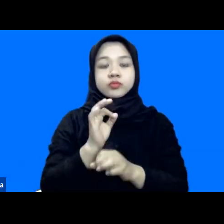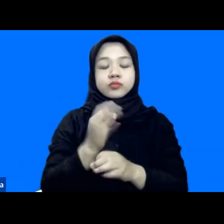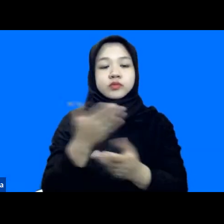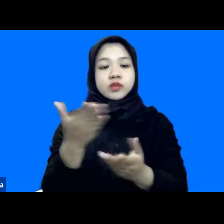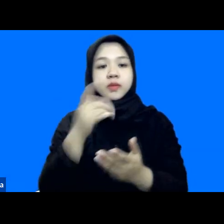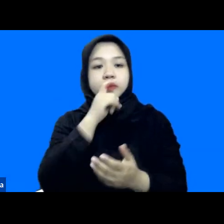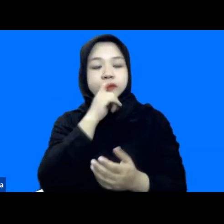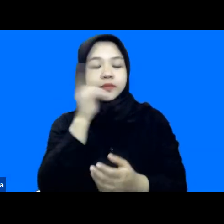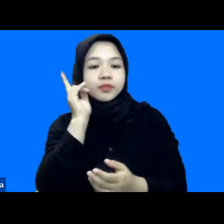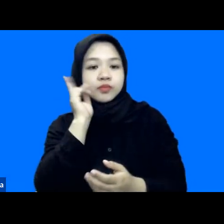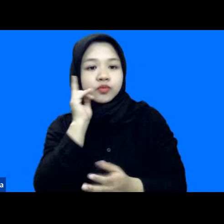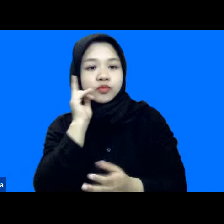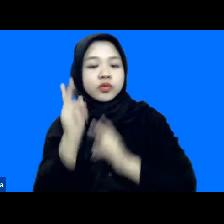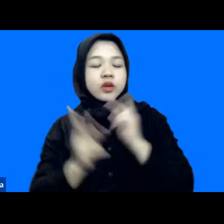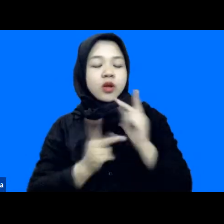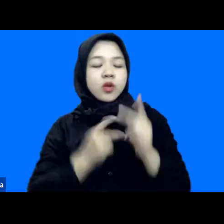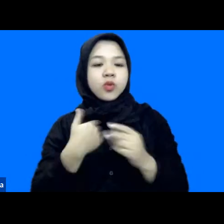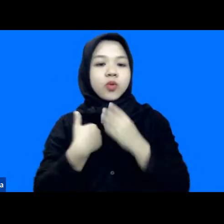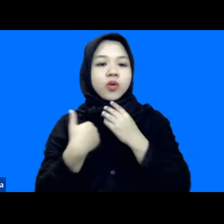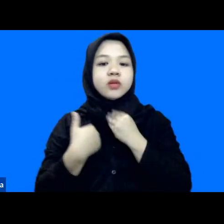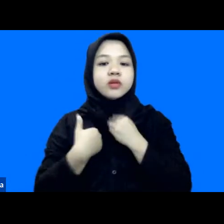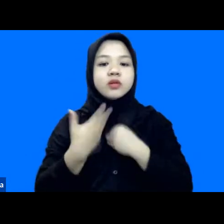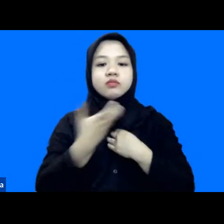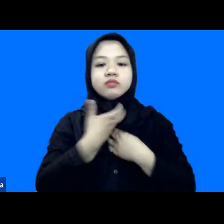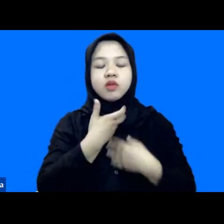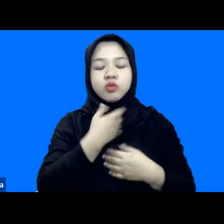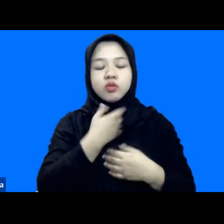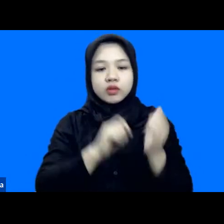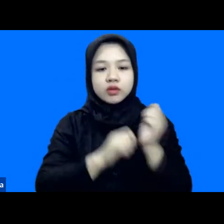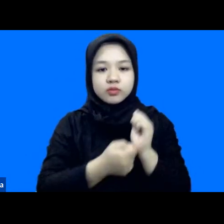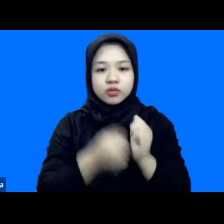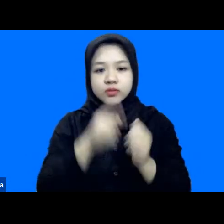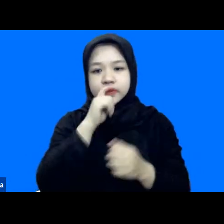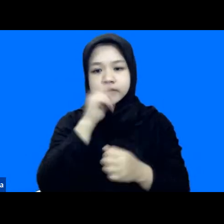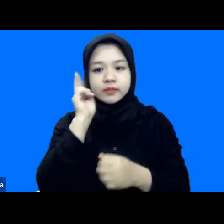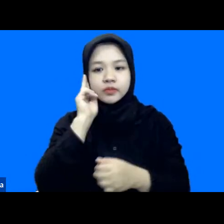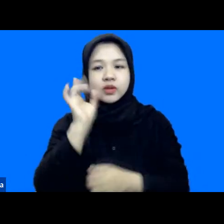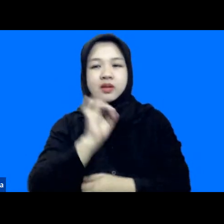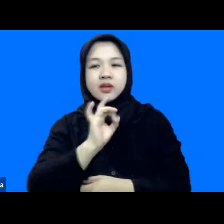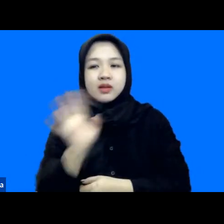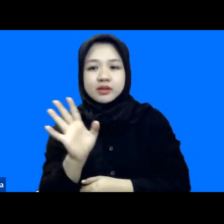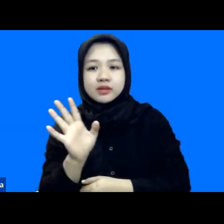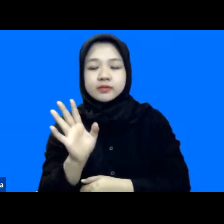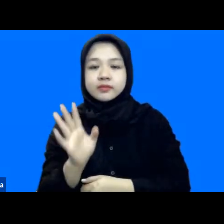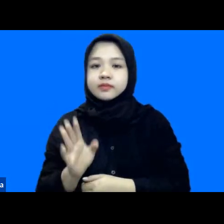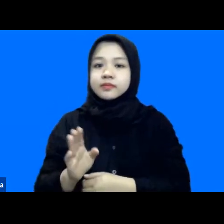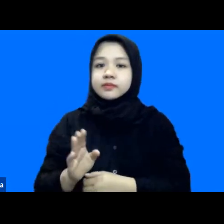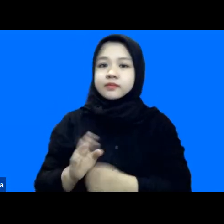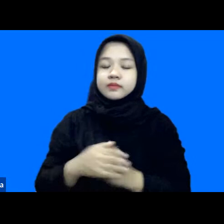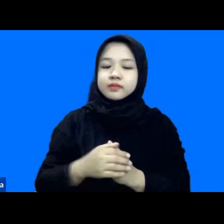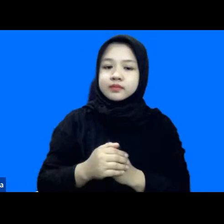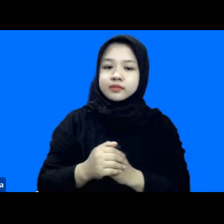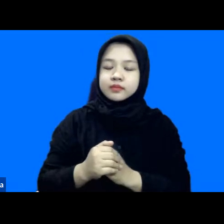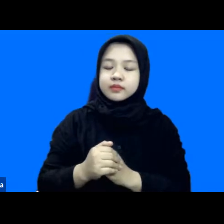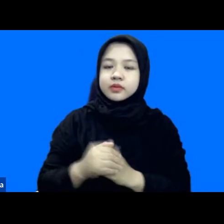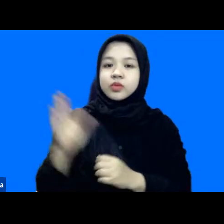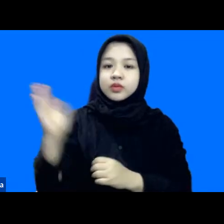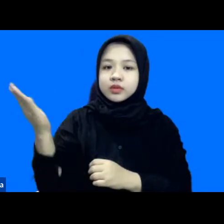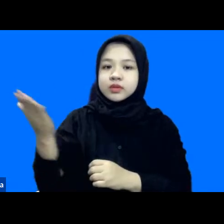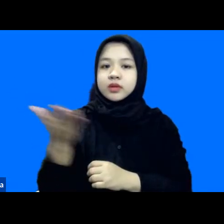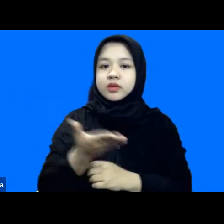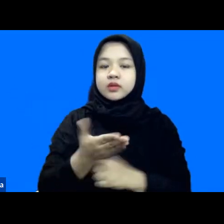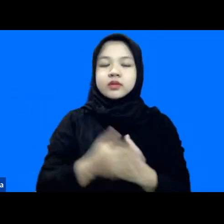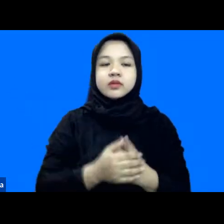jika ada yang menanggapi bapak ibu yang lain terkait dari halo mas galing oh iya silahkan